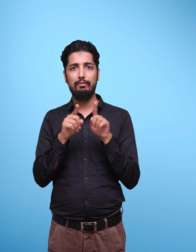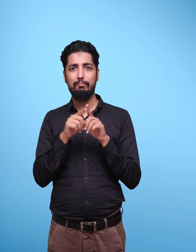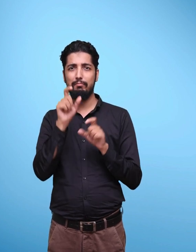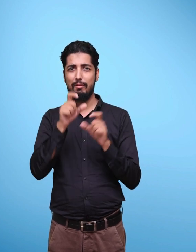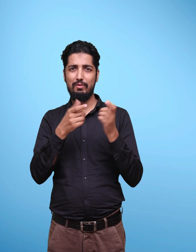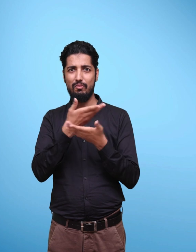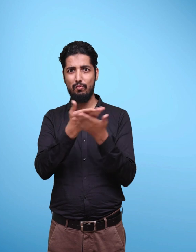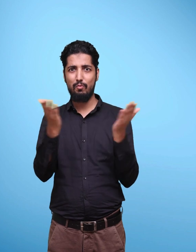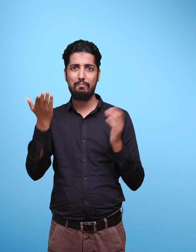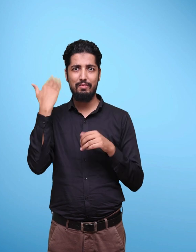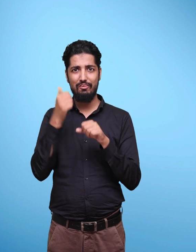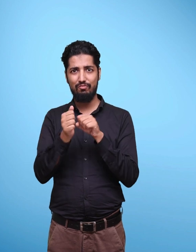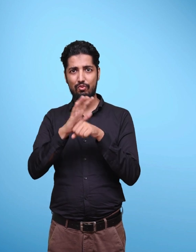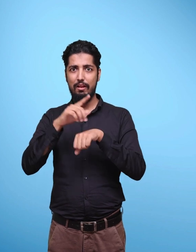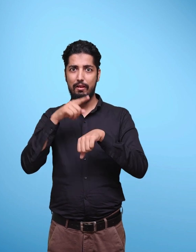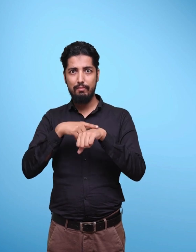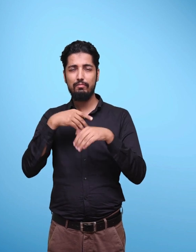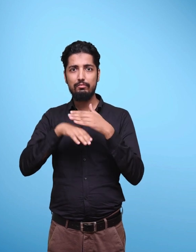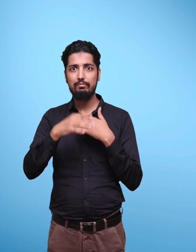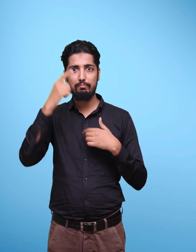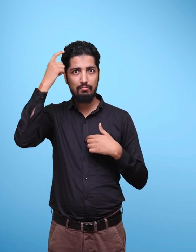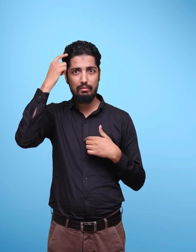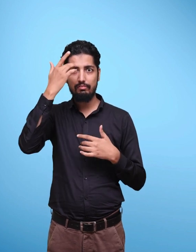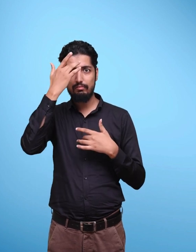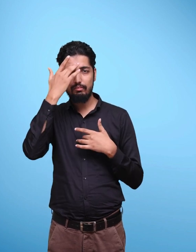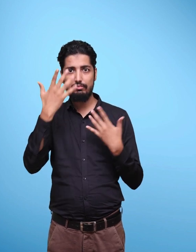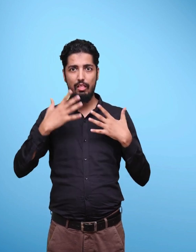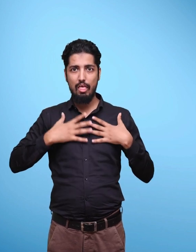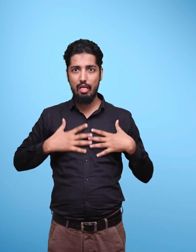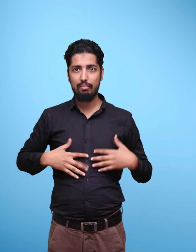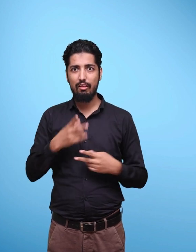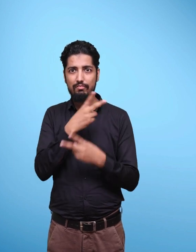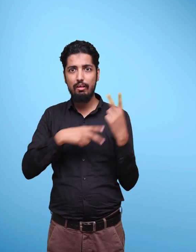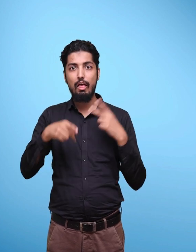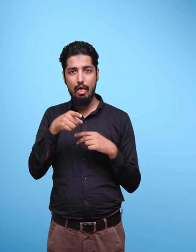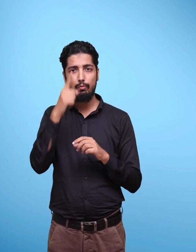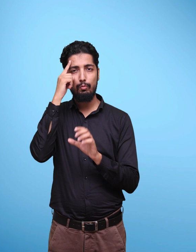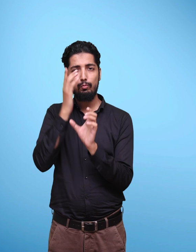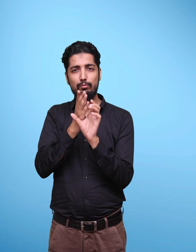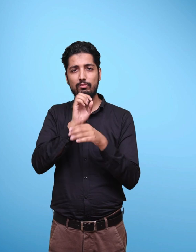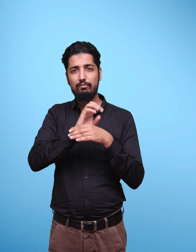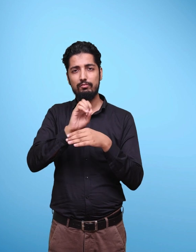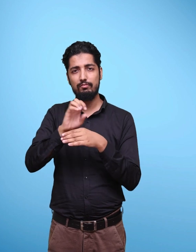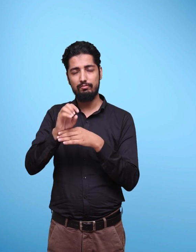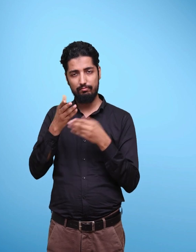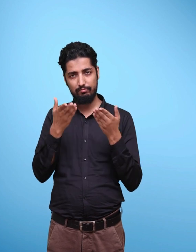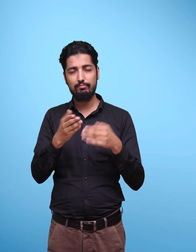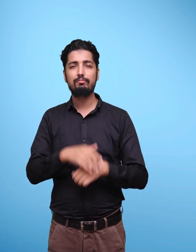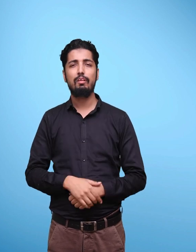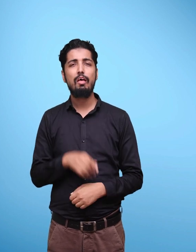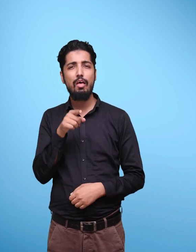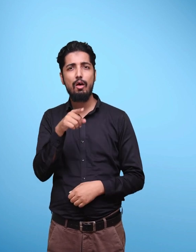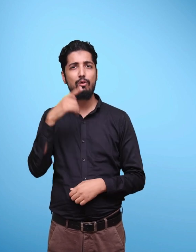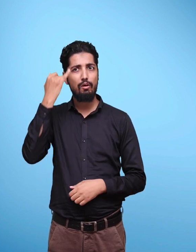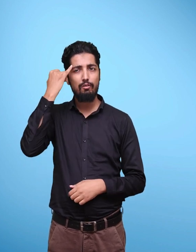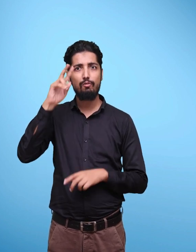Psychosocial Support for Mental Health and Wellbeing of Students During the COVID-19 Outbreak and Beyond An initiative by